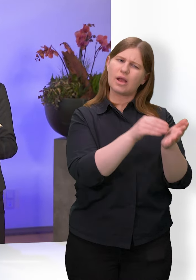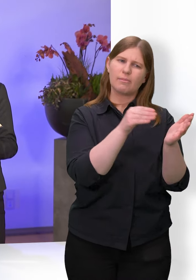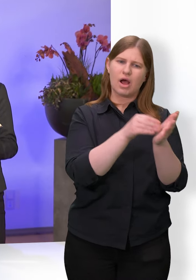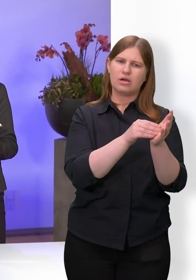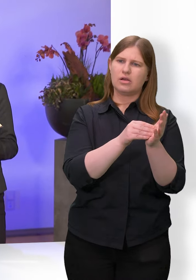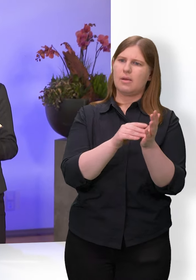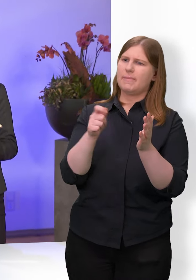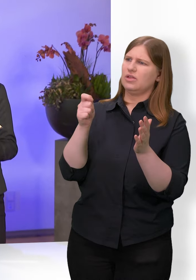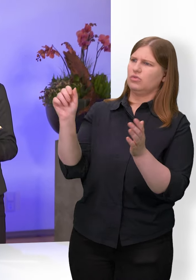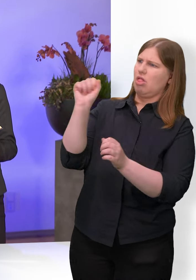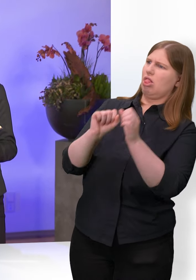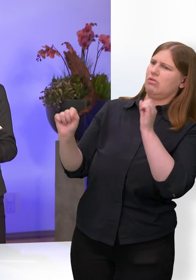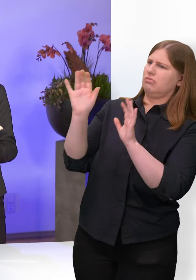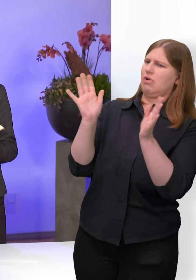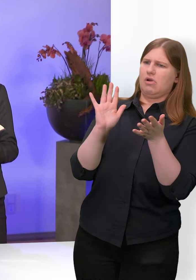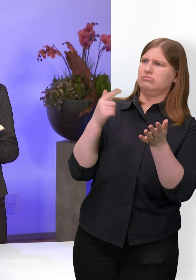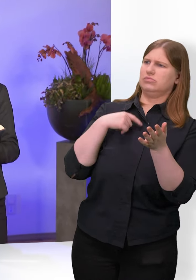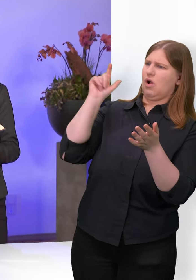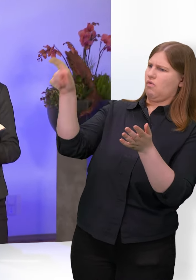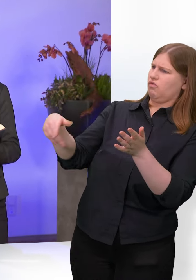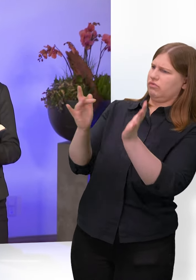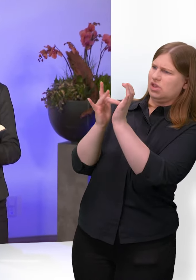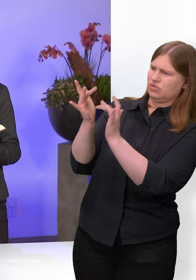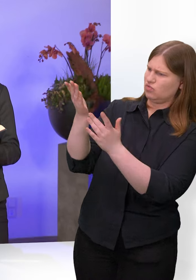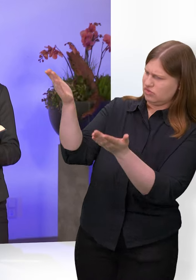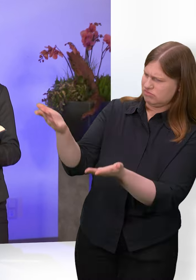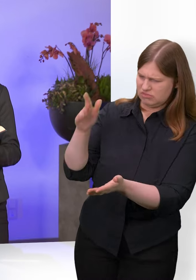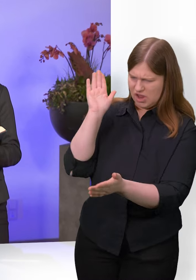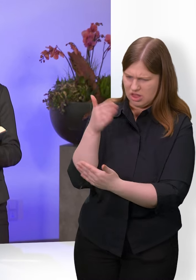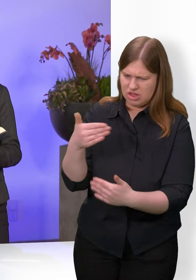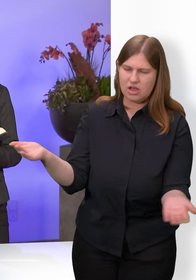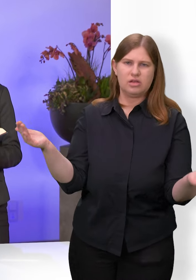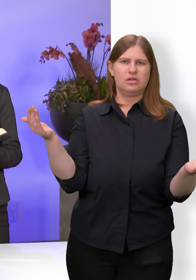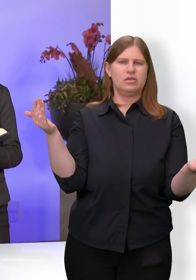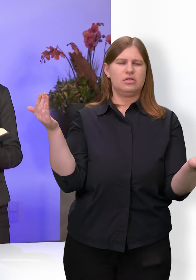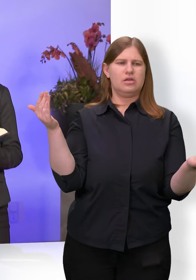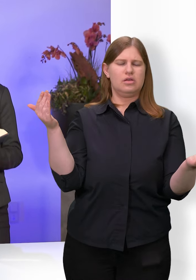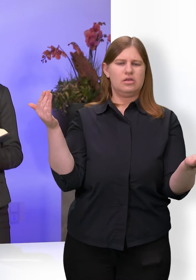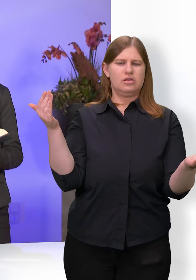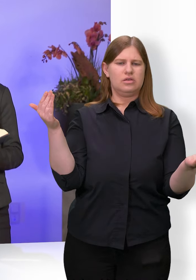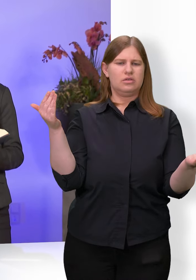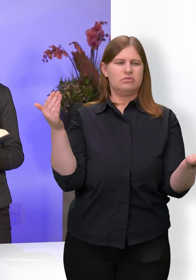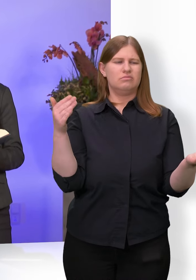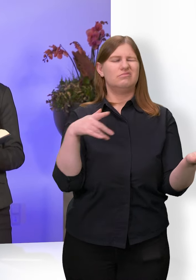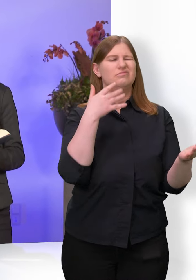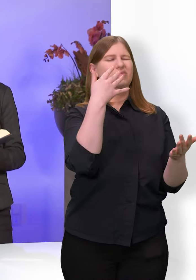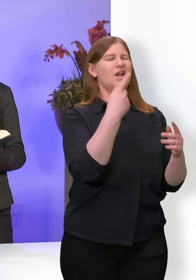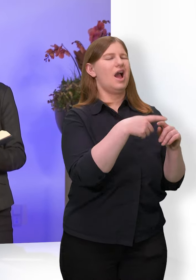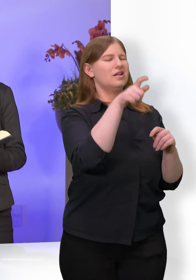und sprach, Frau, ich kenne ihn nicht. Und nach einer Weile sah ihn ein anderer und sprach, du